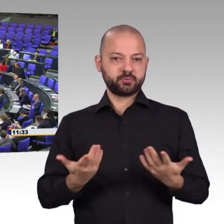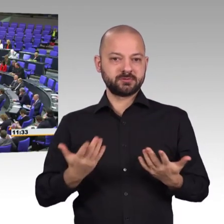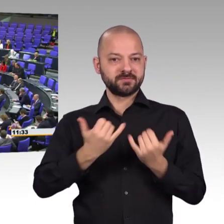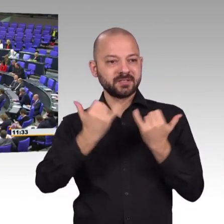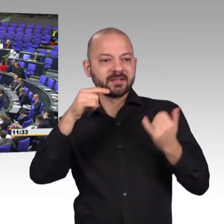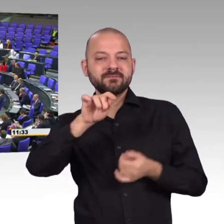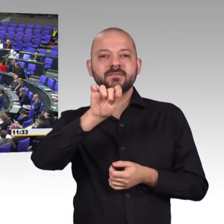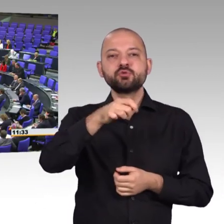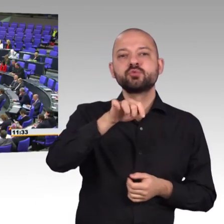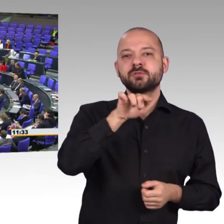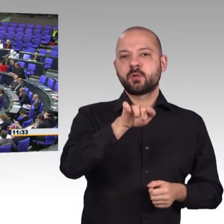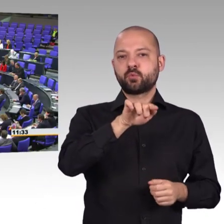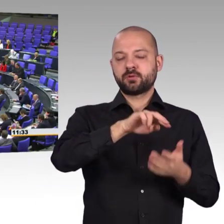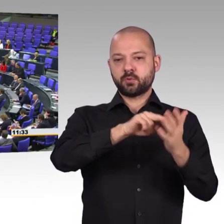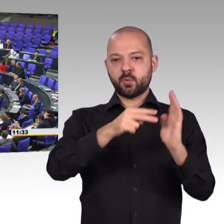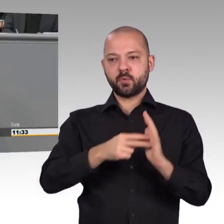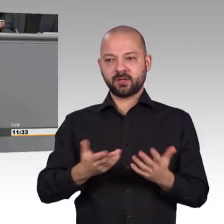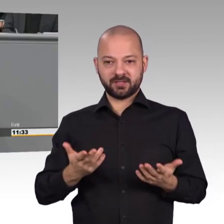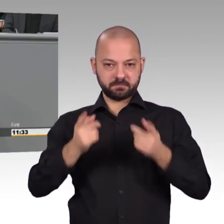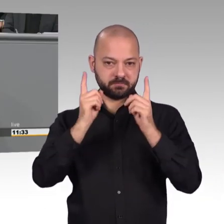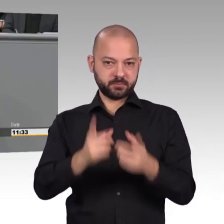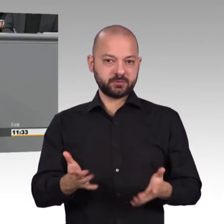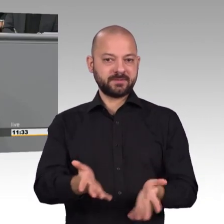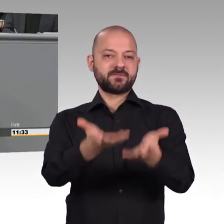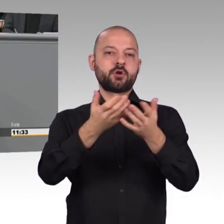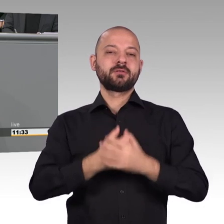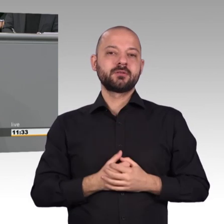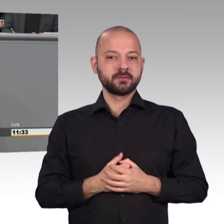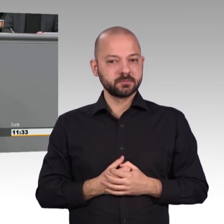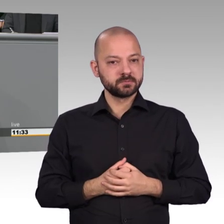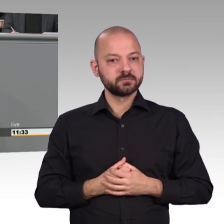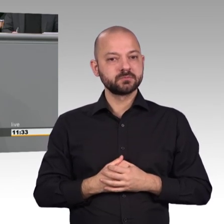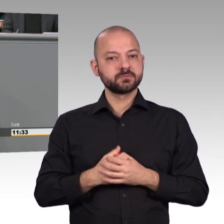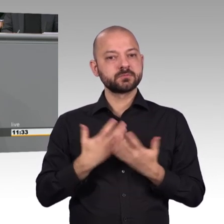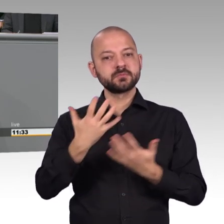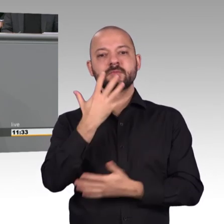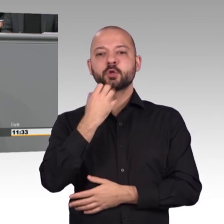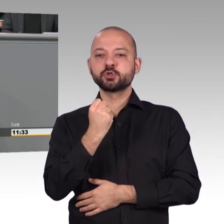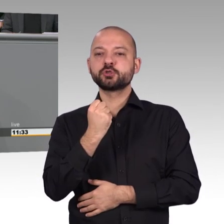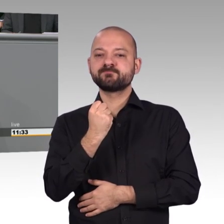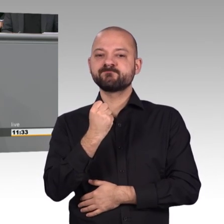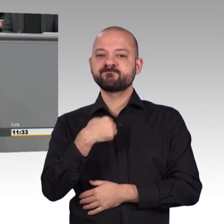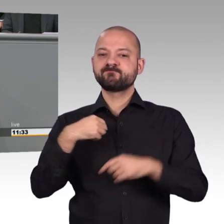Und wir wollen die Verbreitung der Produkte und des Entwicklungsprinzips Security by Design fördern. Auch das haben wir im Koalition